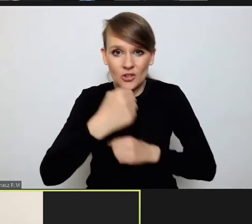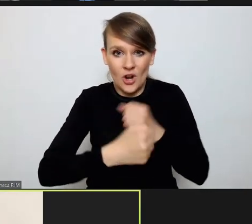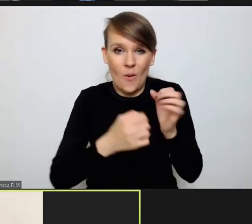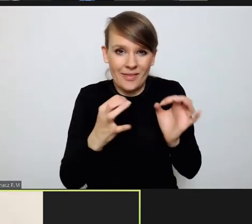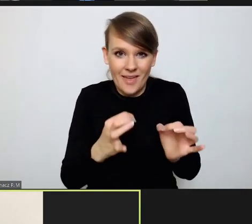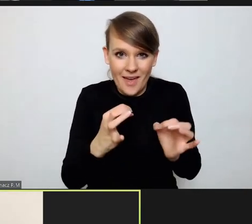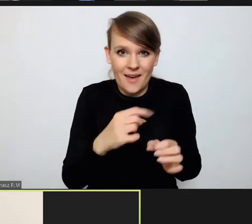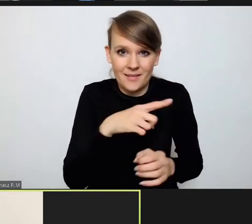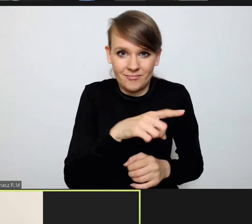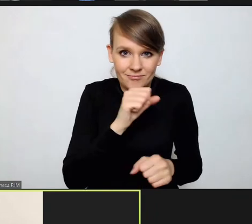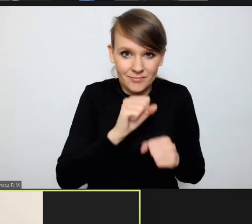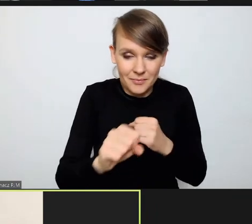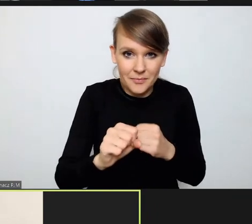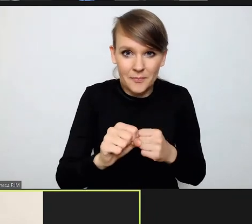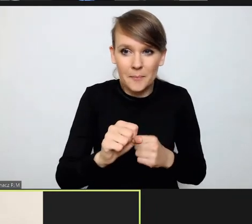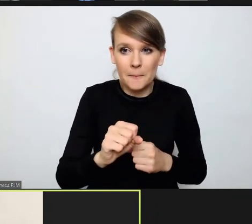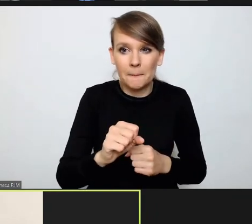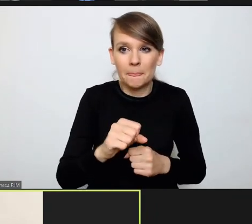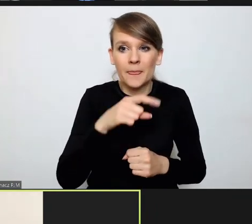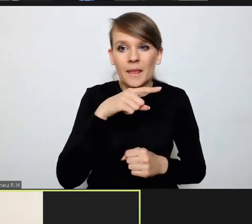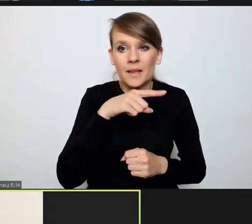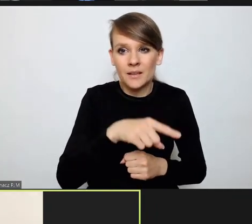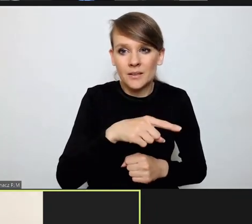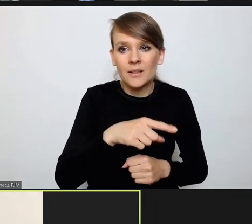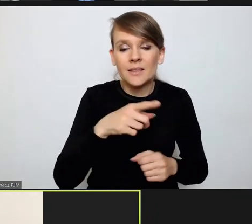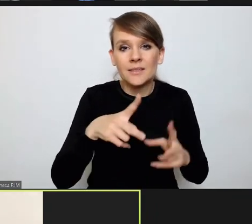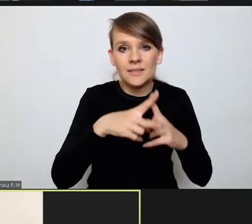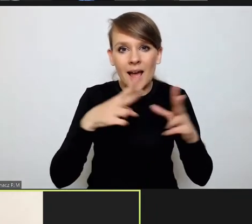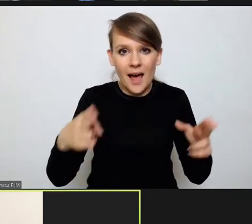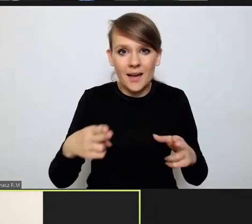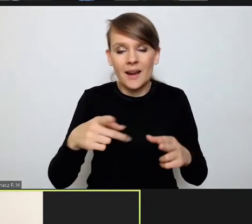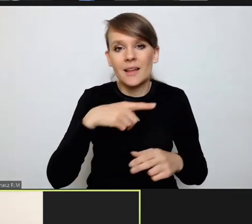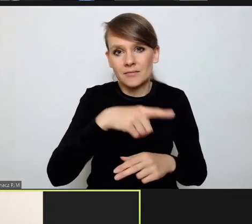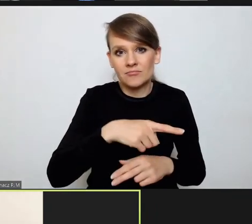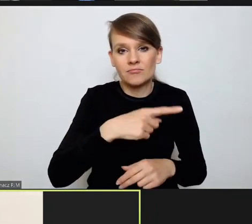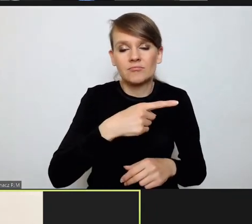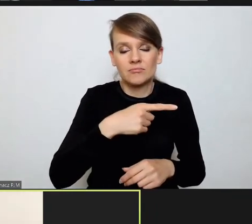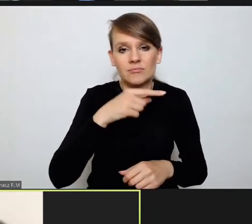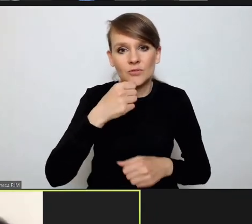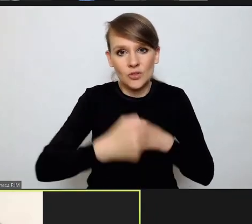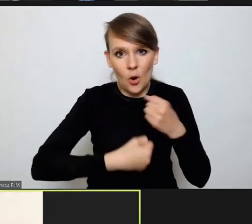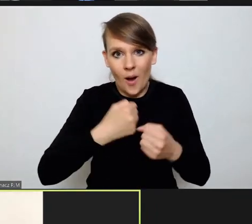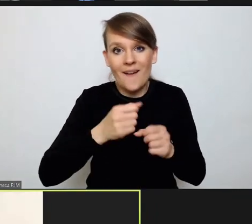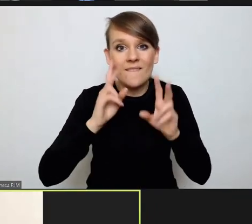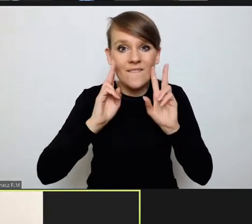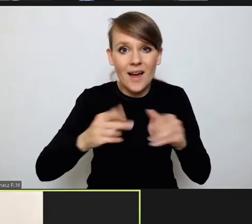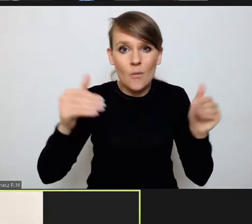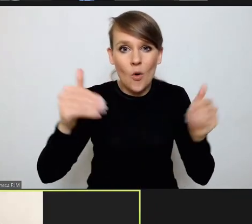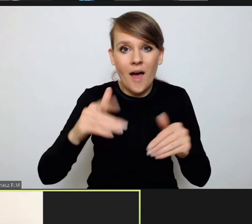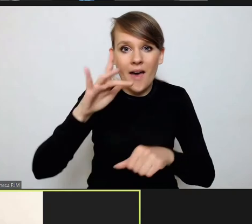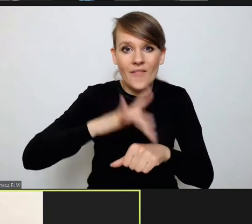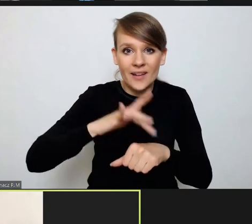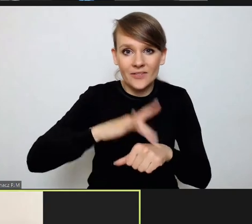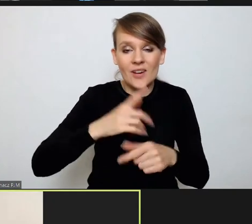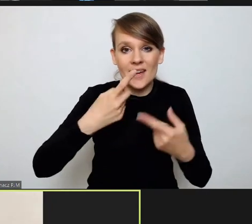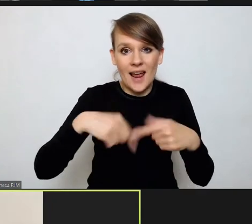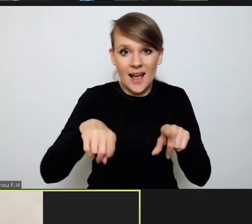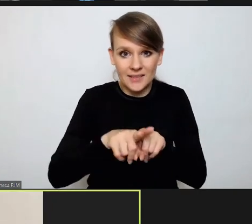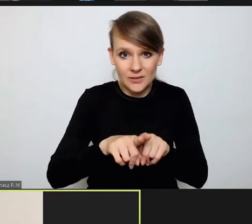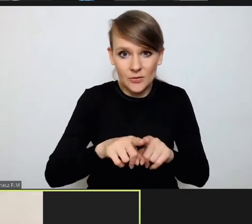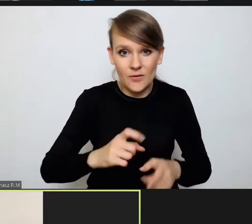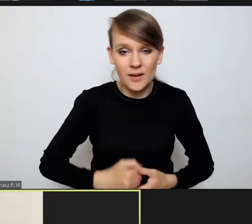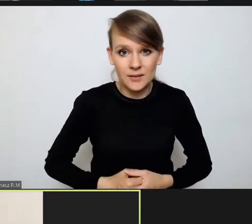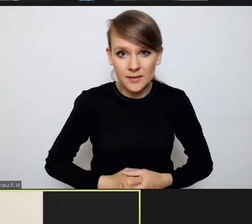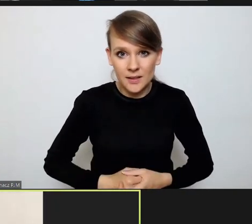określony zakres jurysdykcji i faktyczny sposób, faktyczne możliwości efektywnego realizowania tej jurysdykcji,